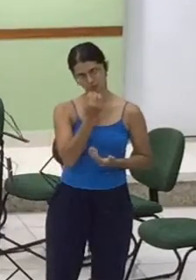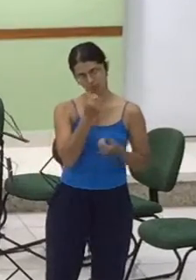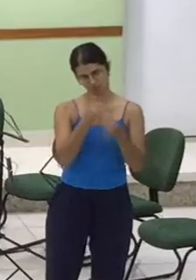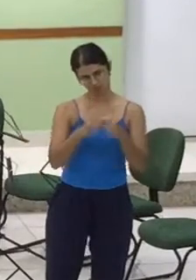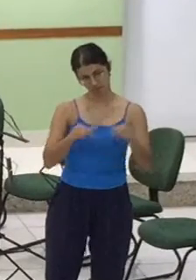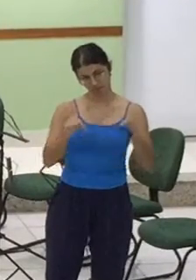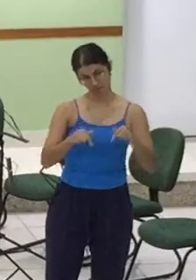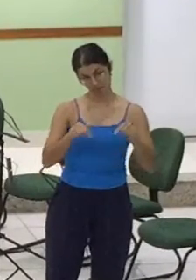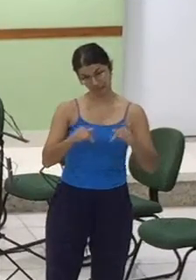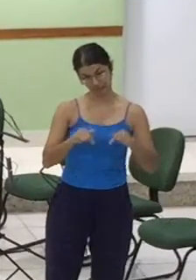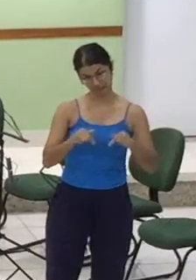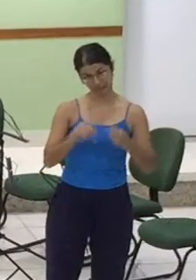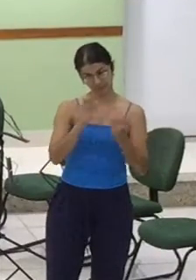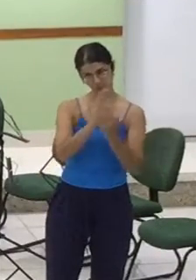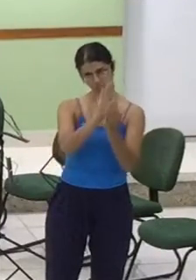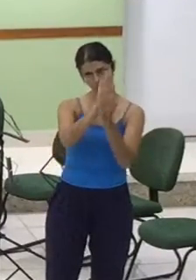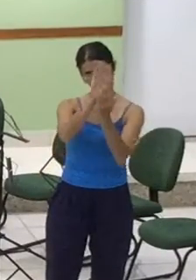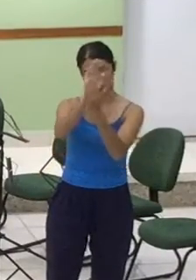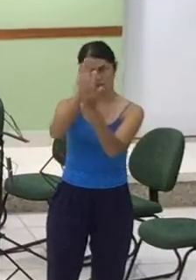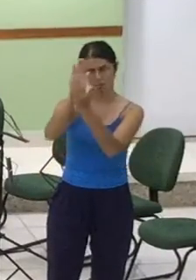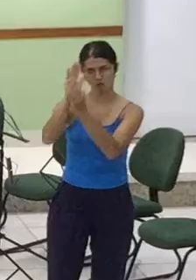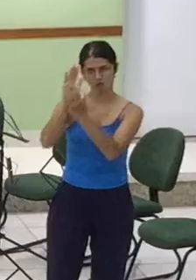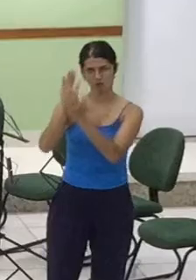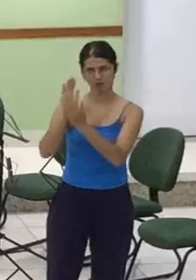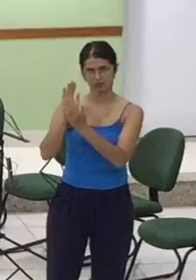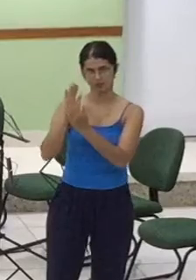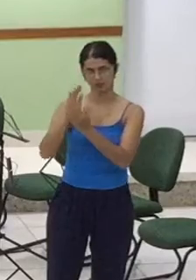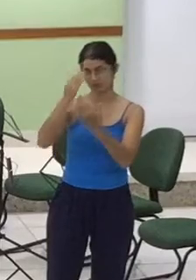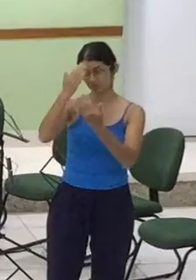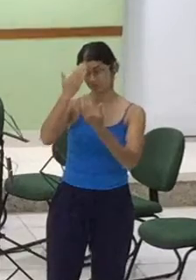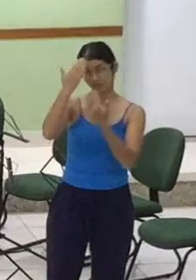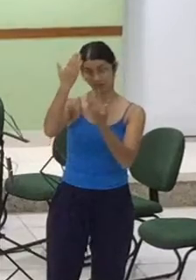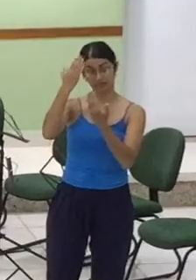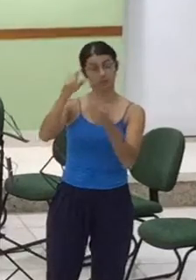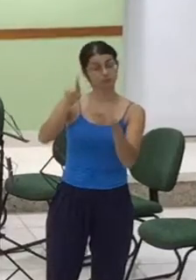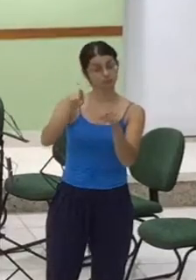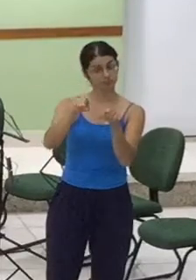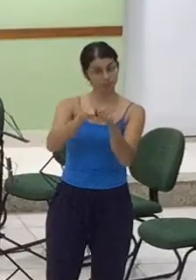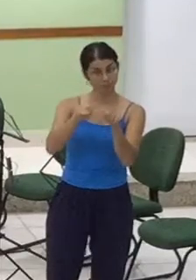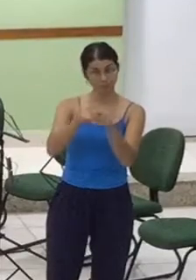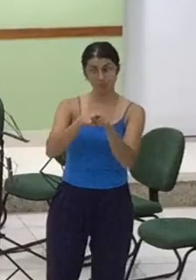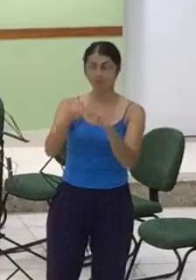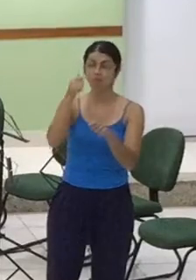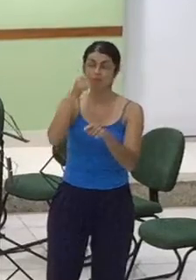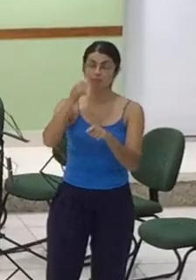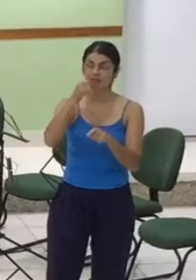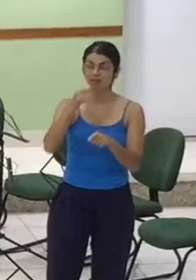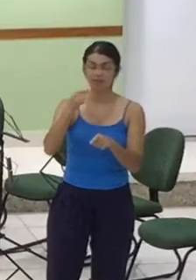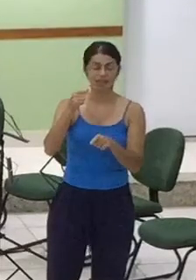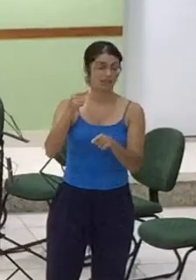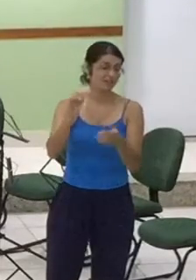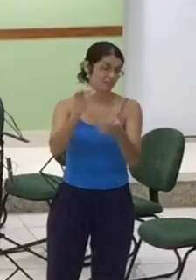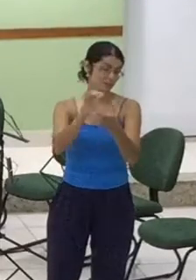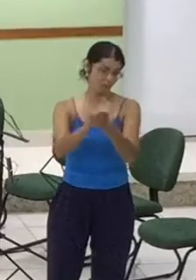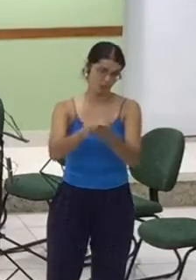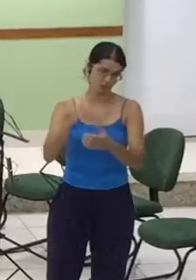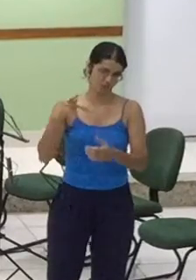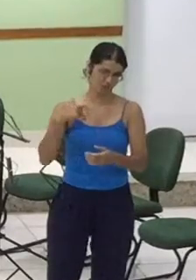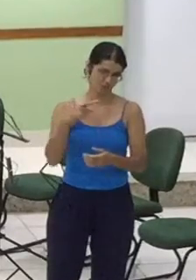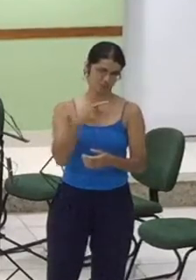louvando, e agradeço pelas esposas dos pastores, que eu sei que o dia delas não é só